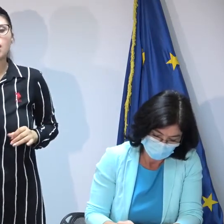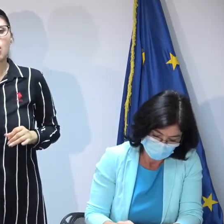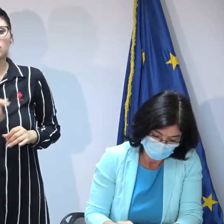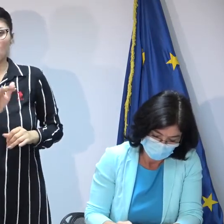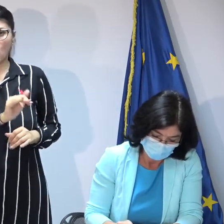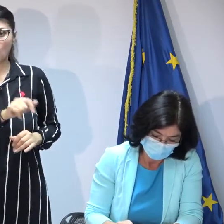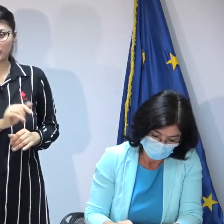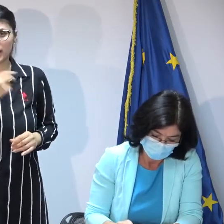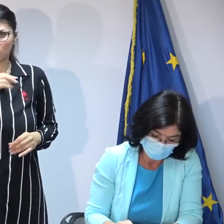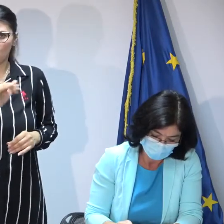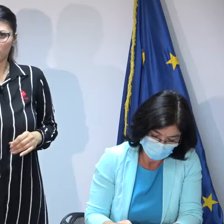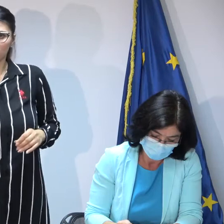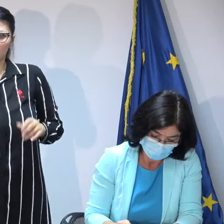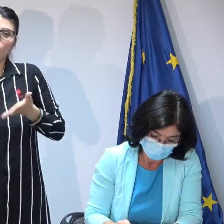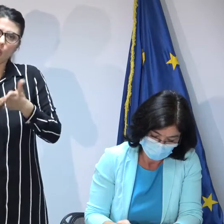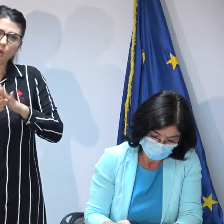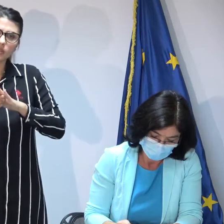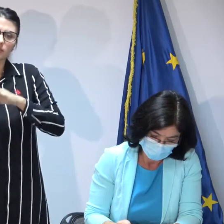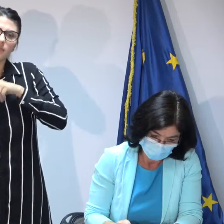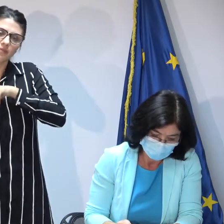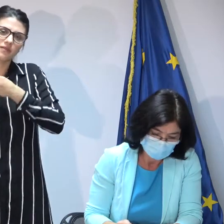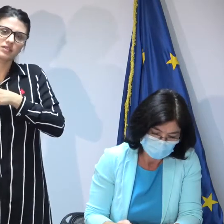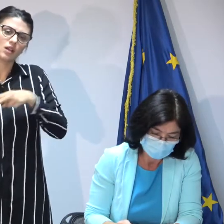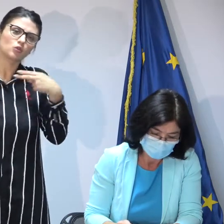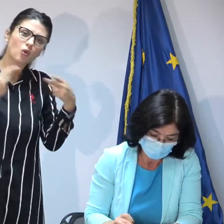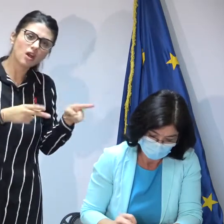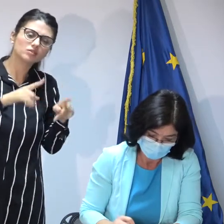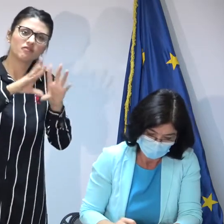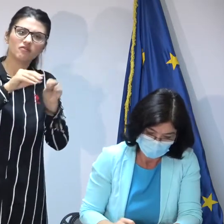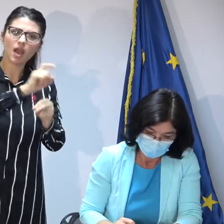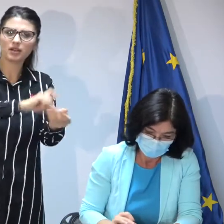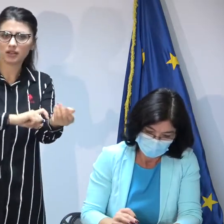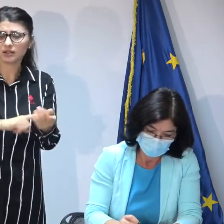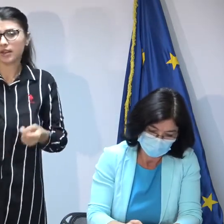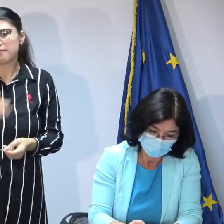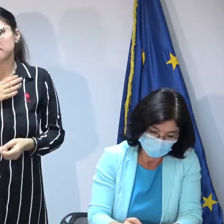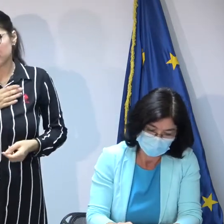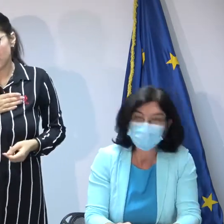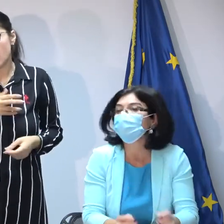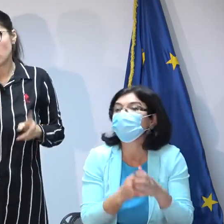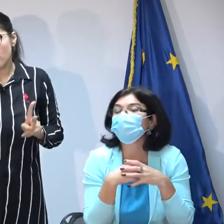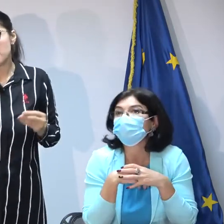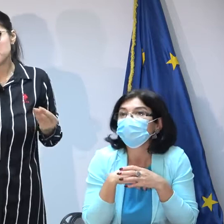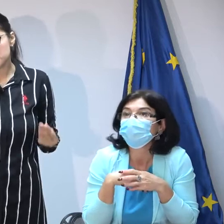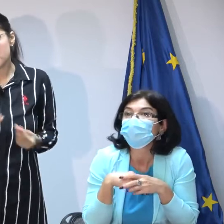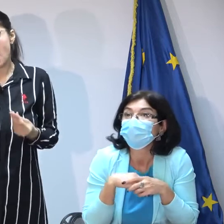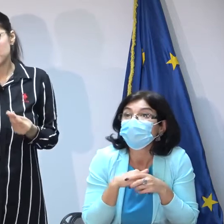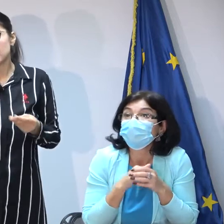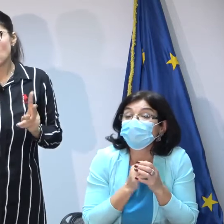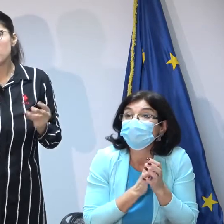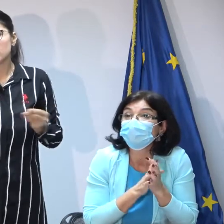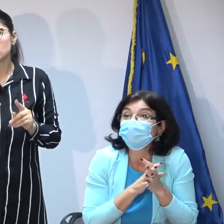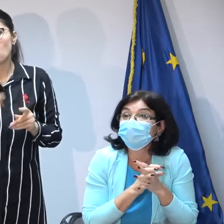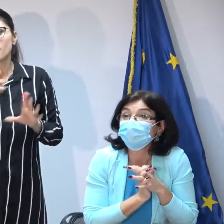trebuie să se întoarce în familia biologică lucru pe care ne-l dorim cu toții nicăieri nu este mai bine decât în familia teoretică în